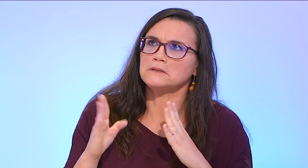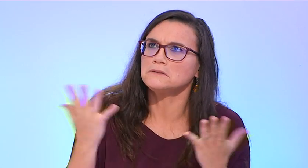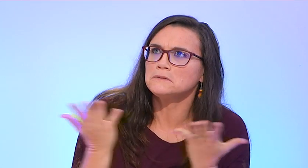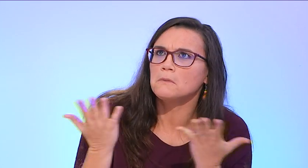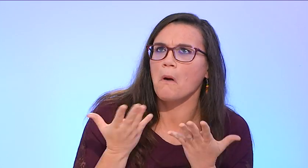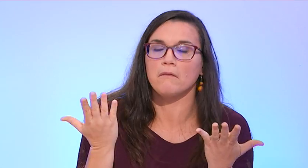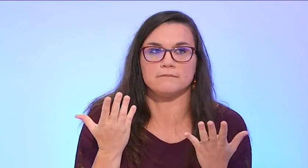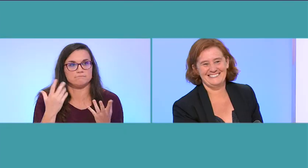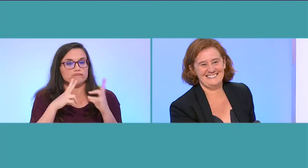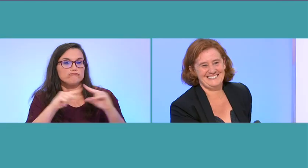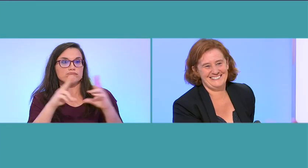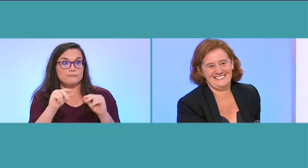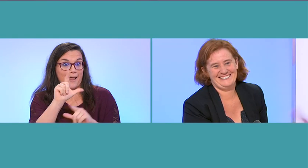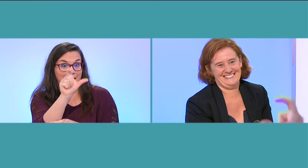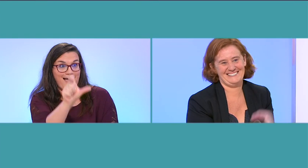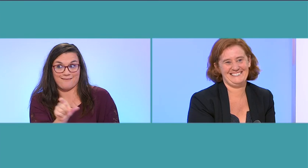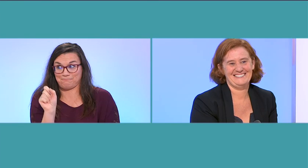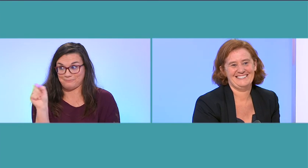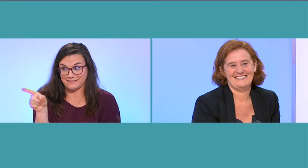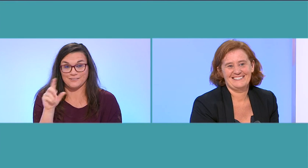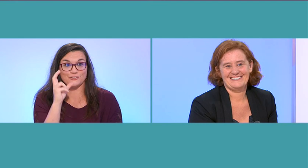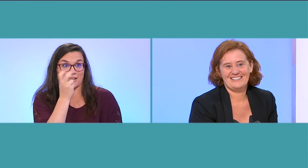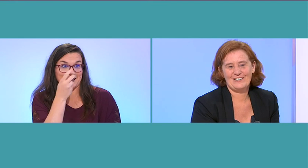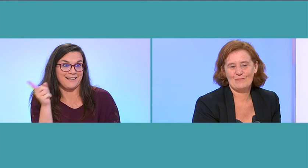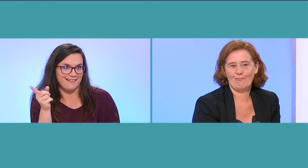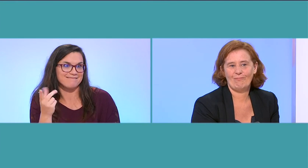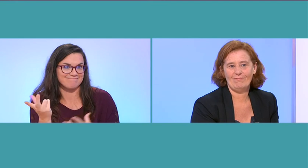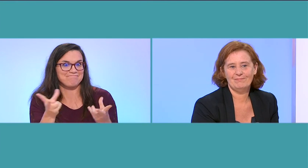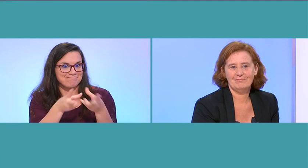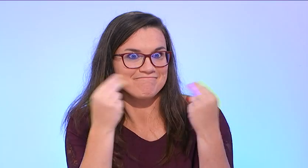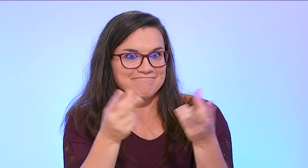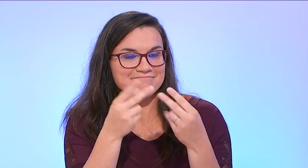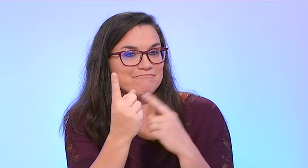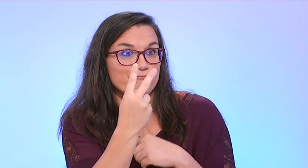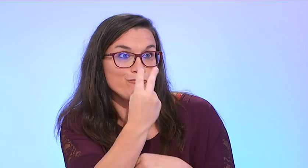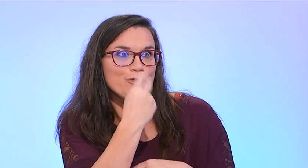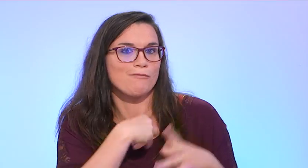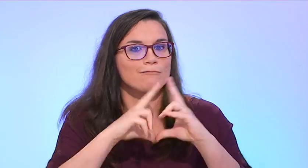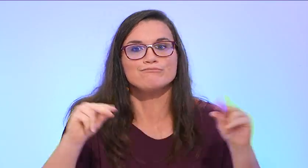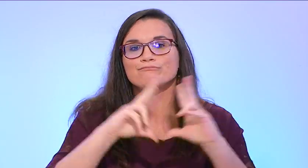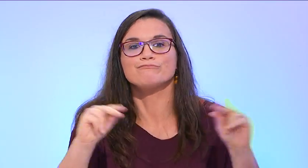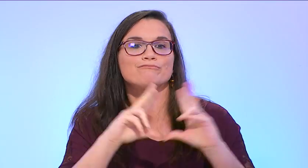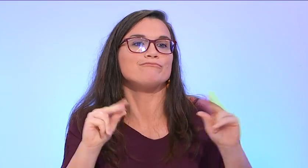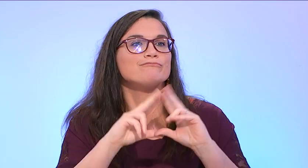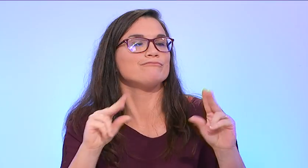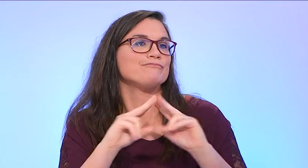de stagiaires entendants. Je leur ai expliqué un petit peu mon métier. Et dans cette assemblée, Sandrine était là. Donc,